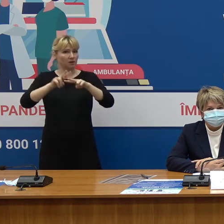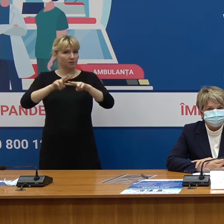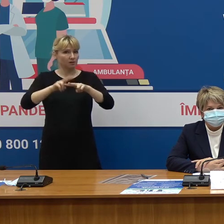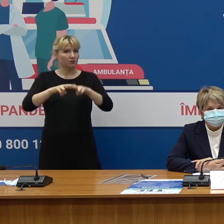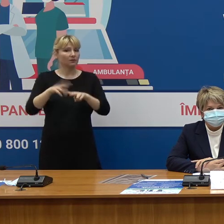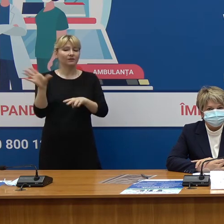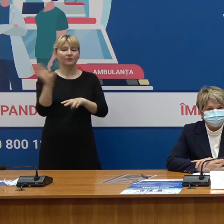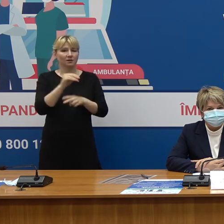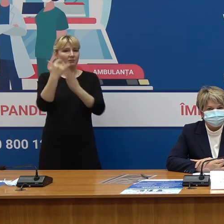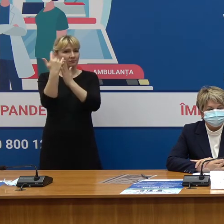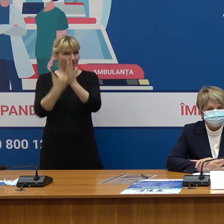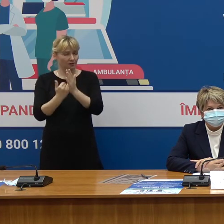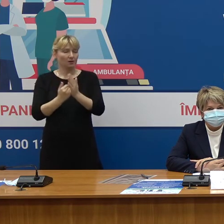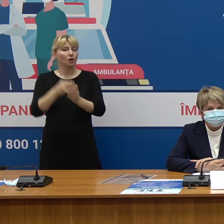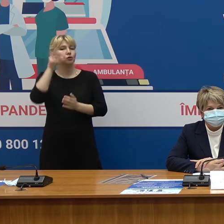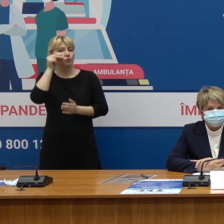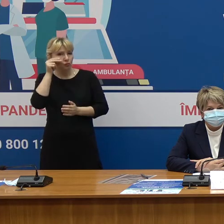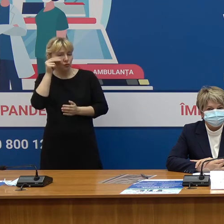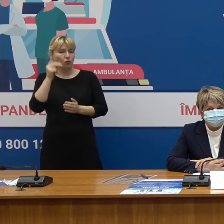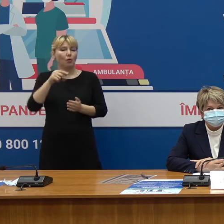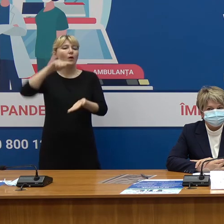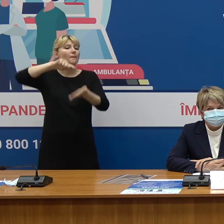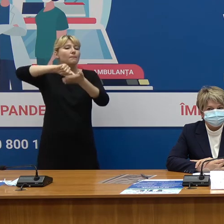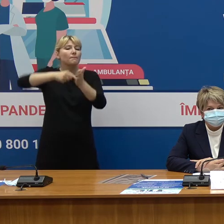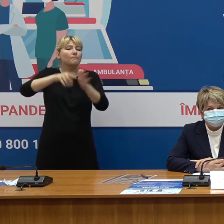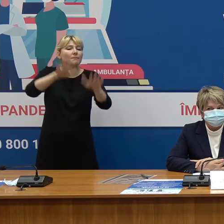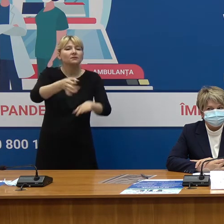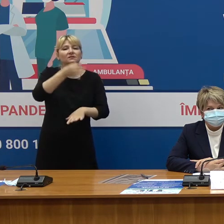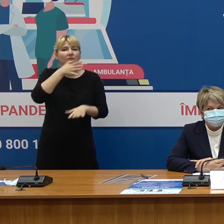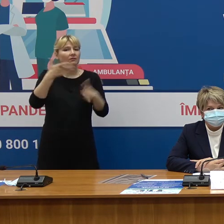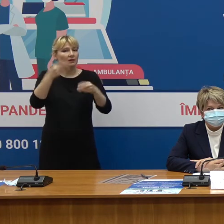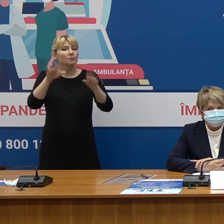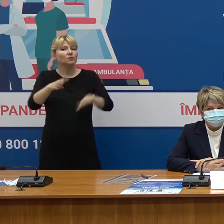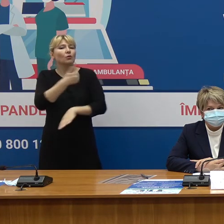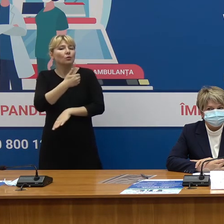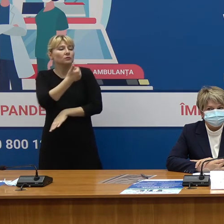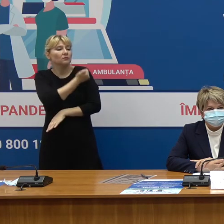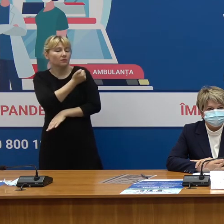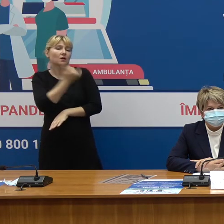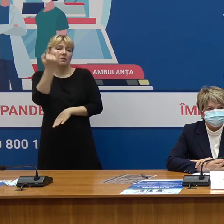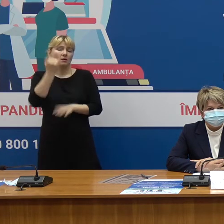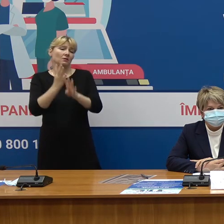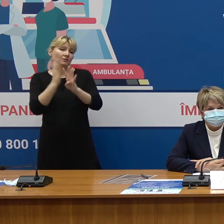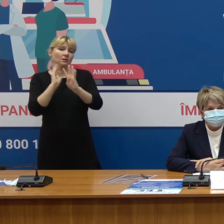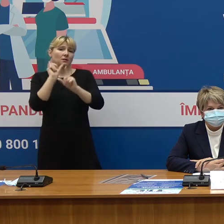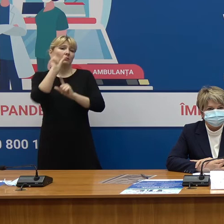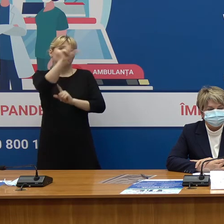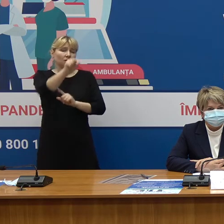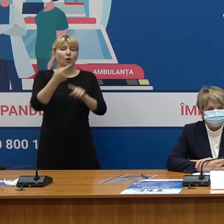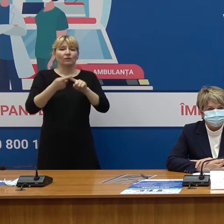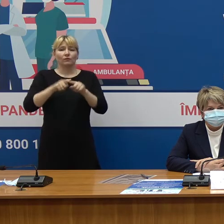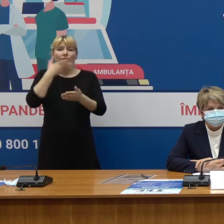centrul de vaccinare, data, ora și să plece la vaccinare cu